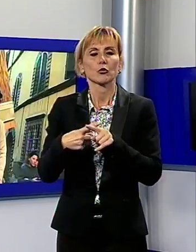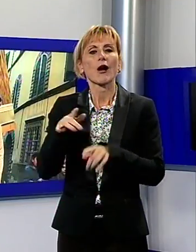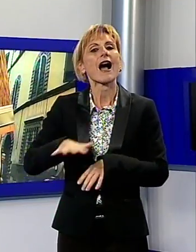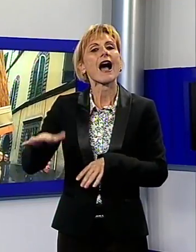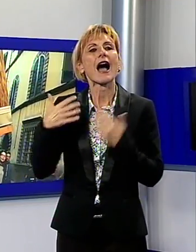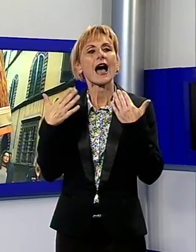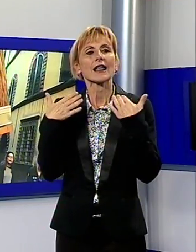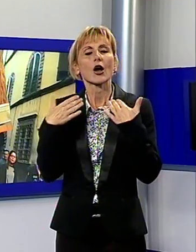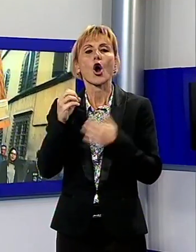mitici Oliver Ognans.